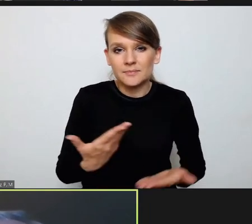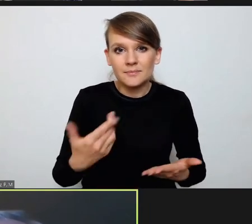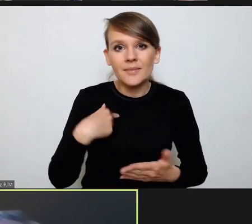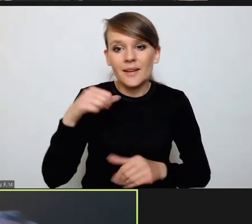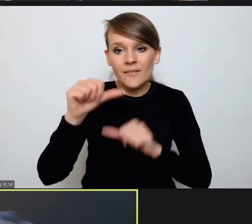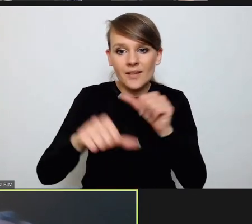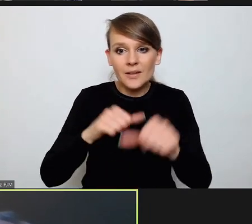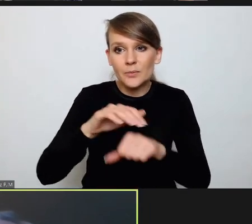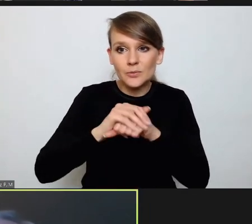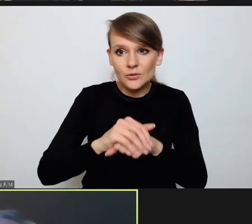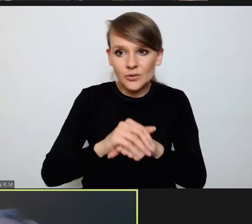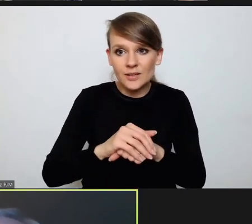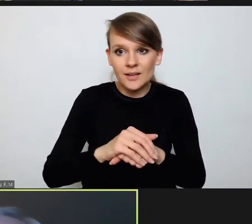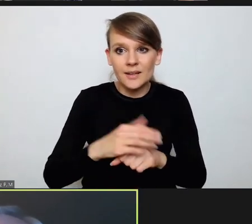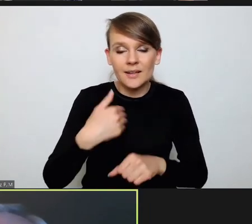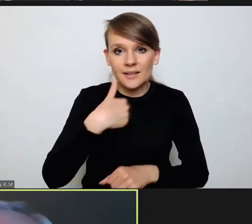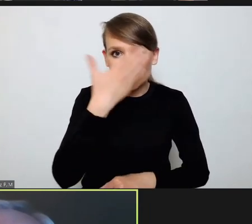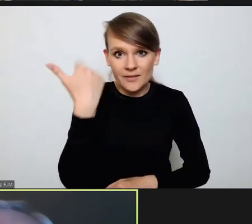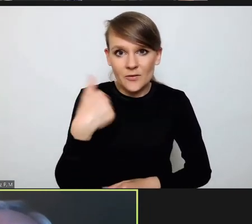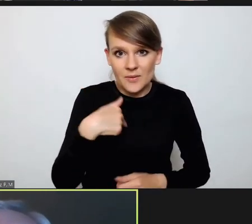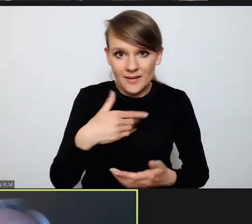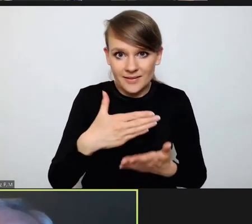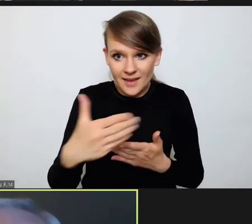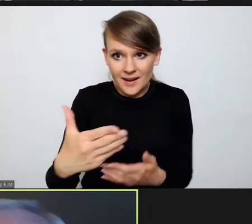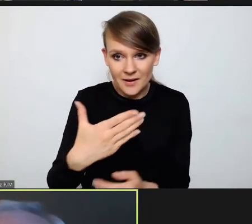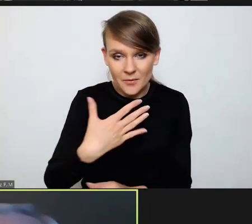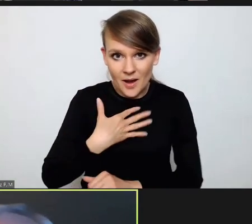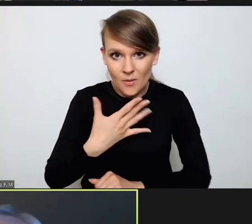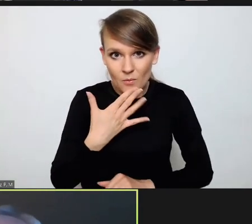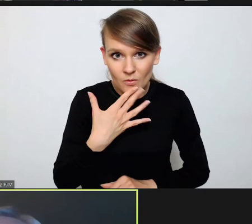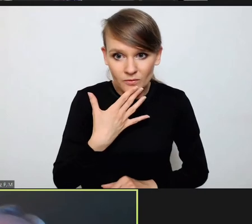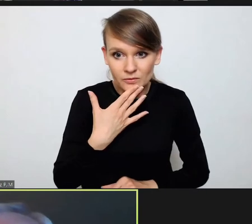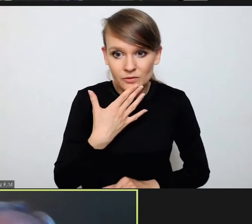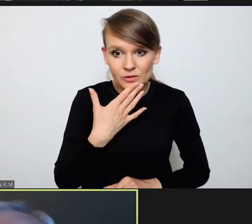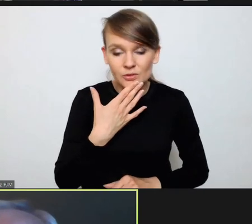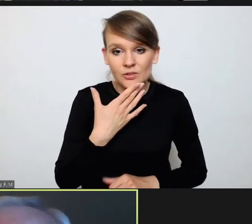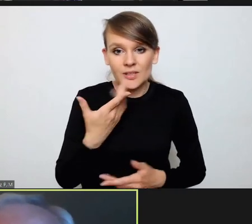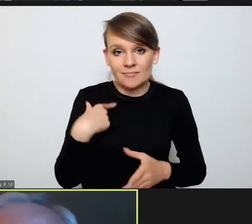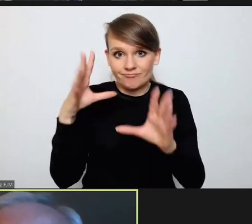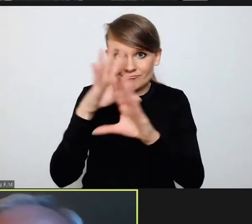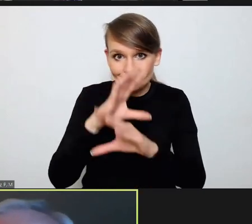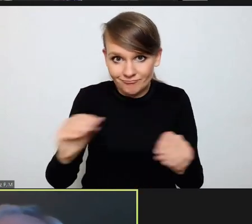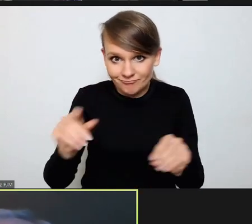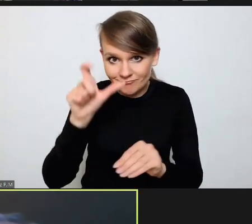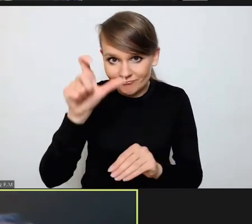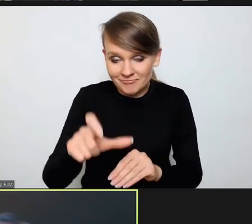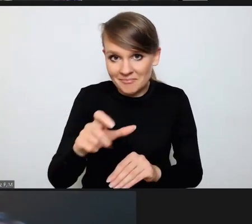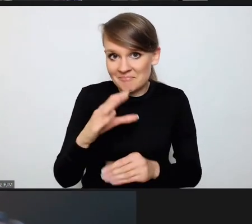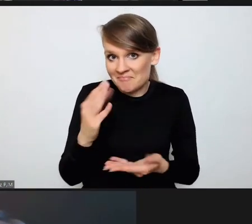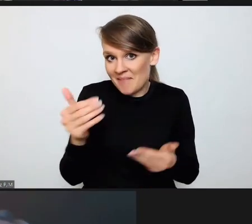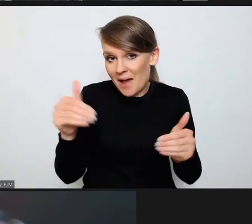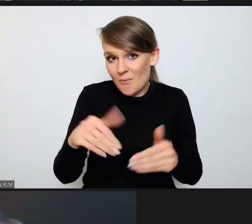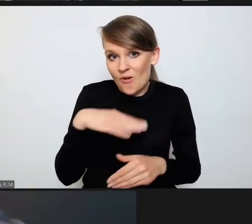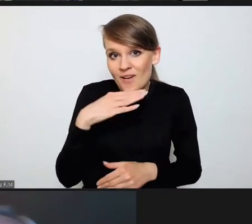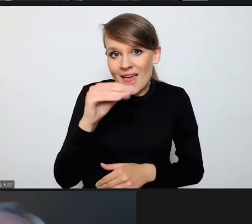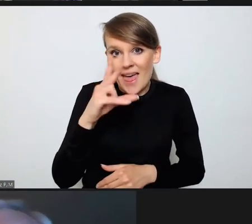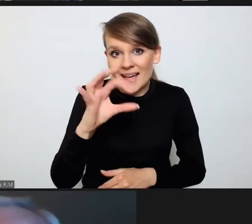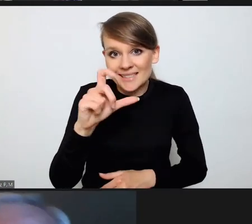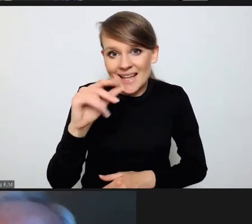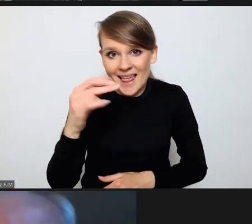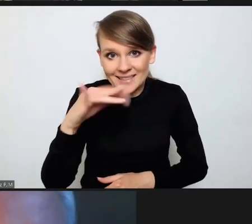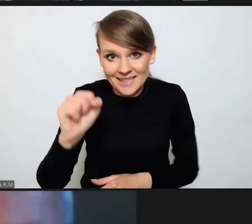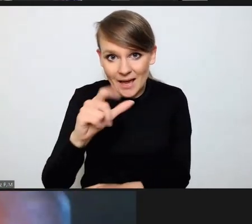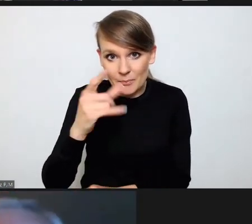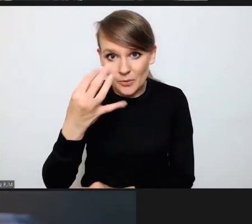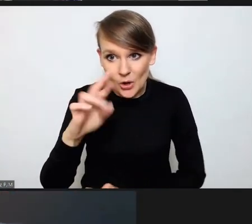mam mówić Your Honor Mr. President of ICC, czy wystarczy po prostu ekscelencjo Piotrze. Przyjmę tę